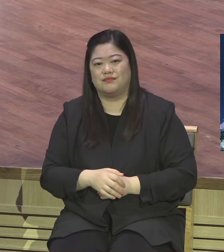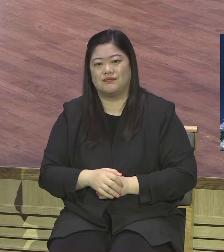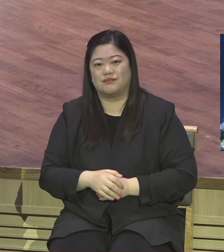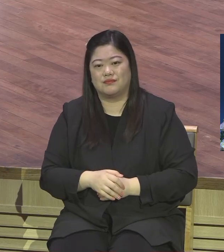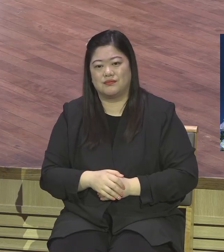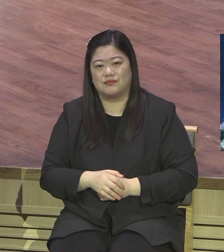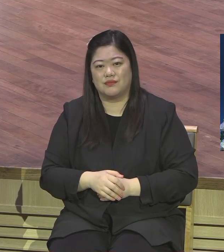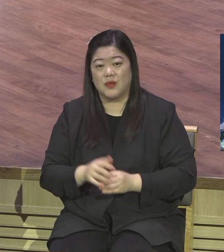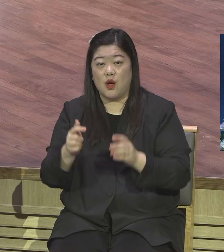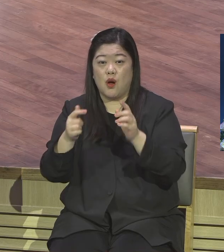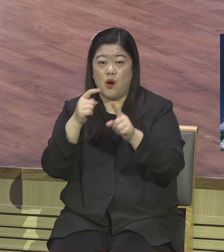있으면